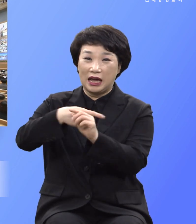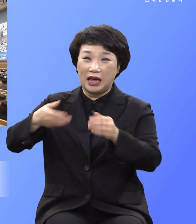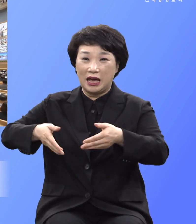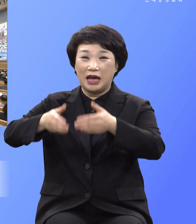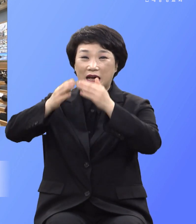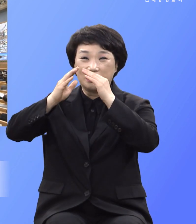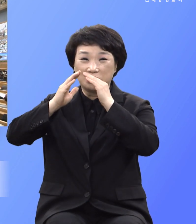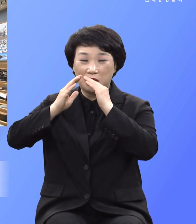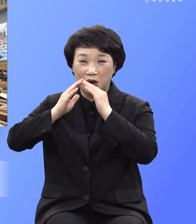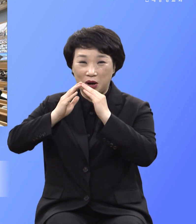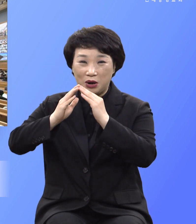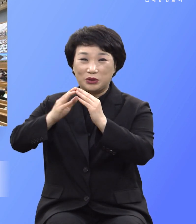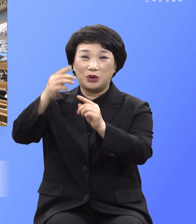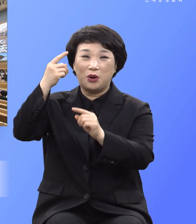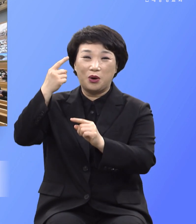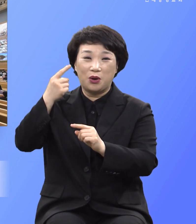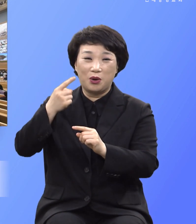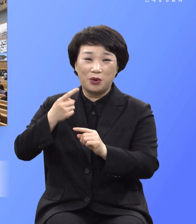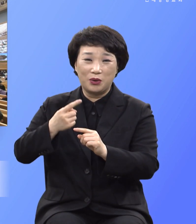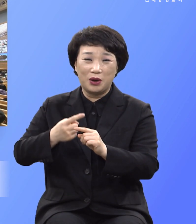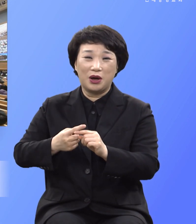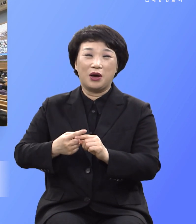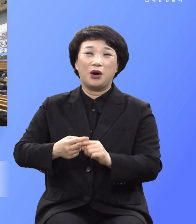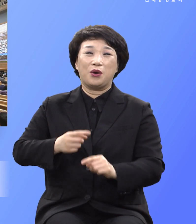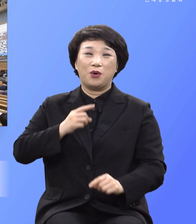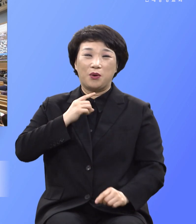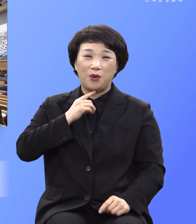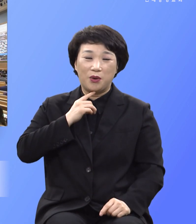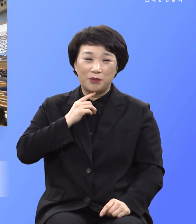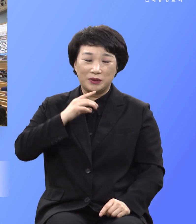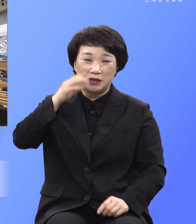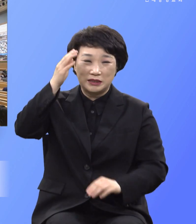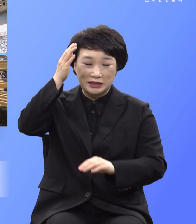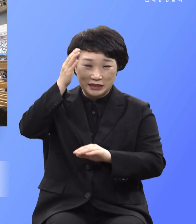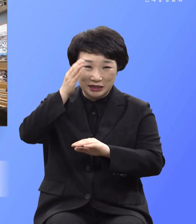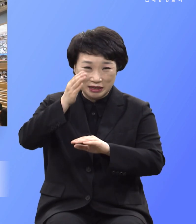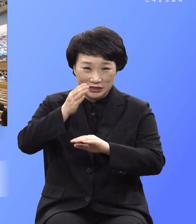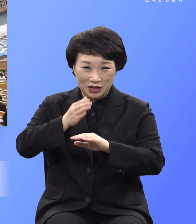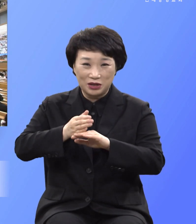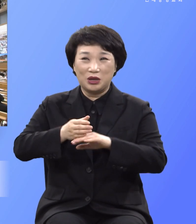영원한 개척도해 하나 정도